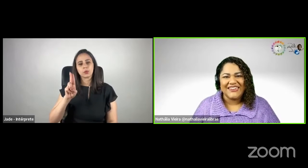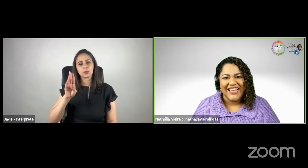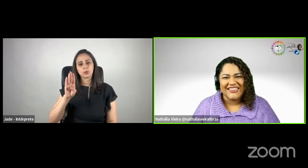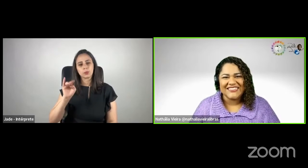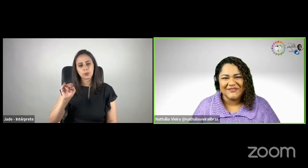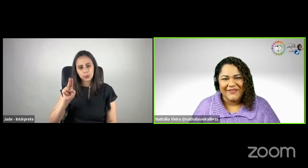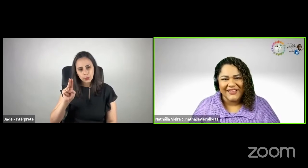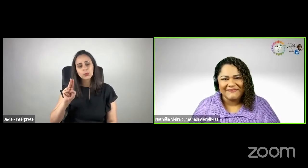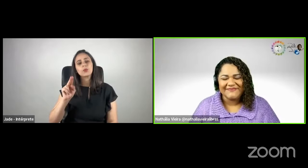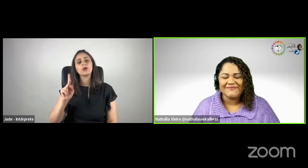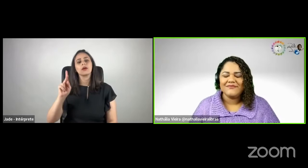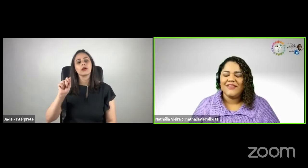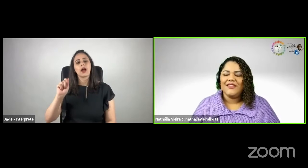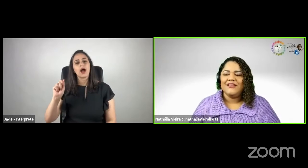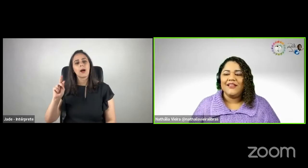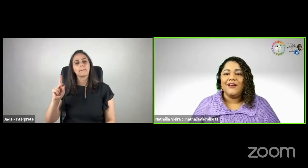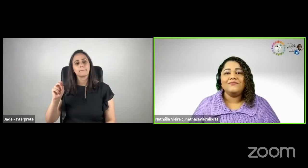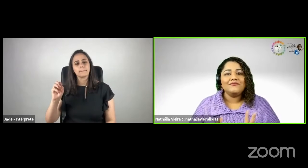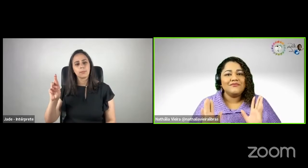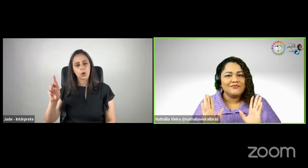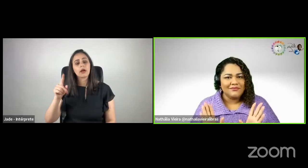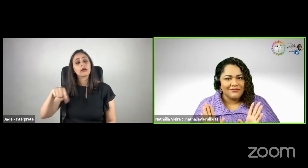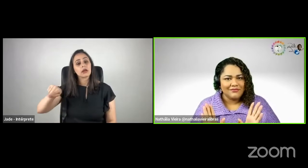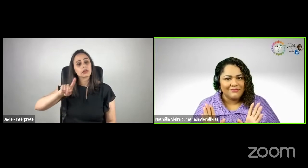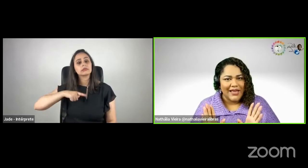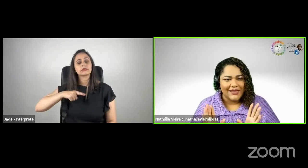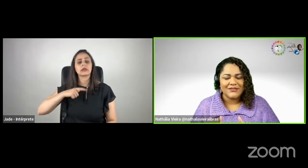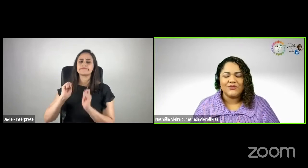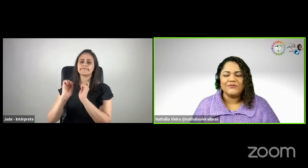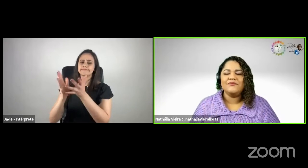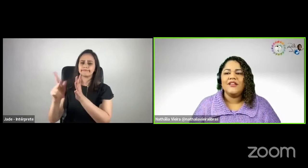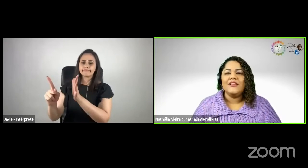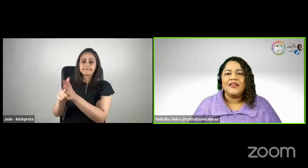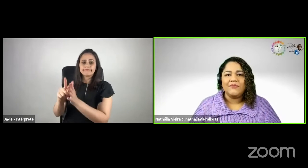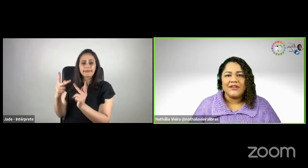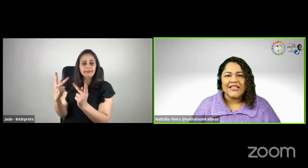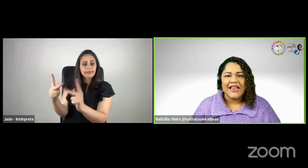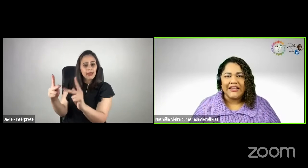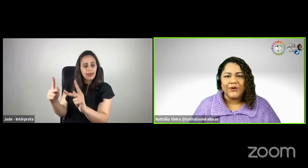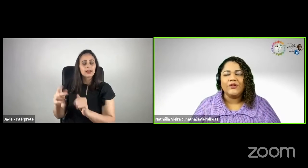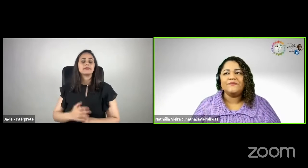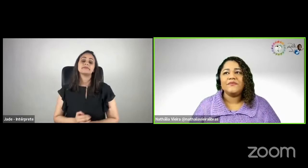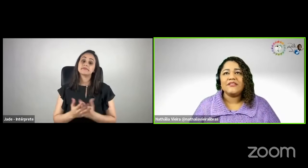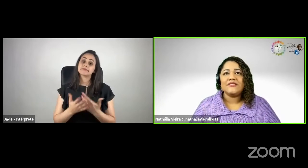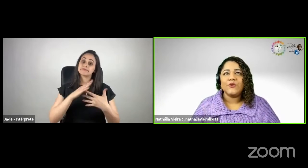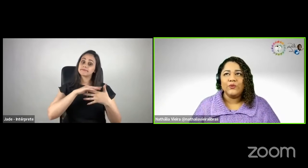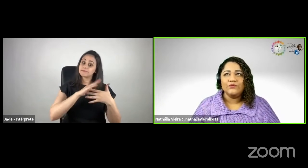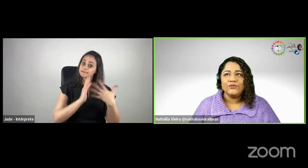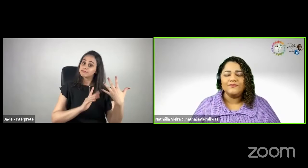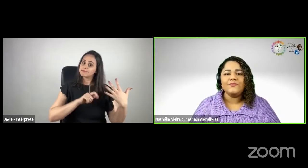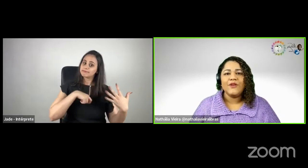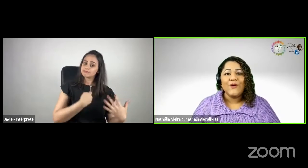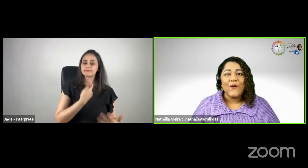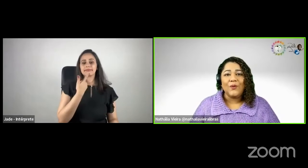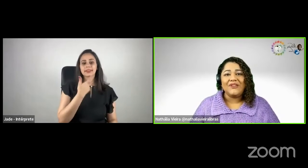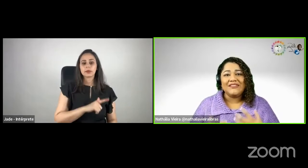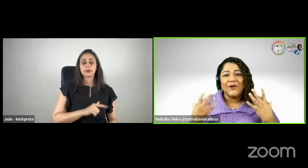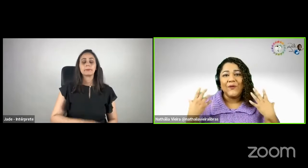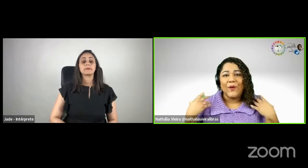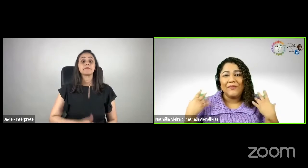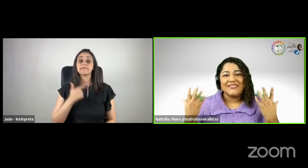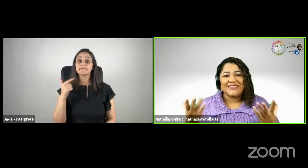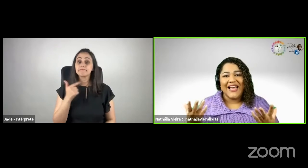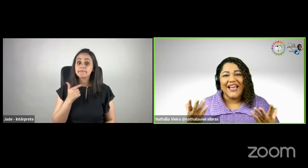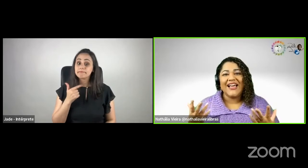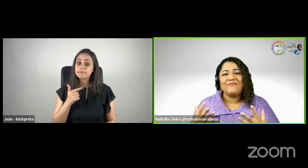língua de sinais também. Então, básico, Libras é língua. Segundo, como